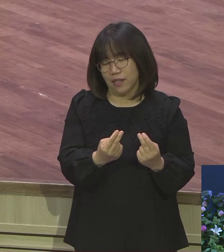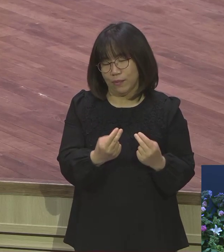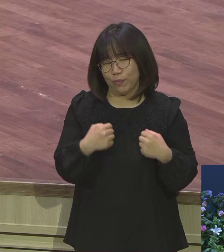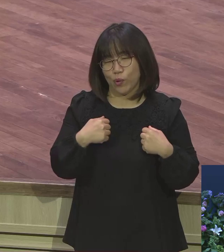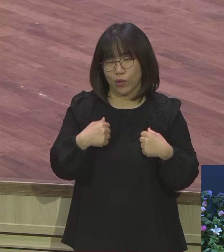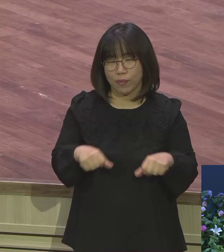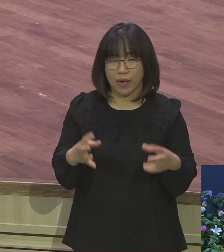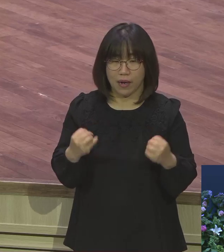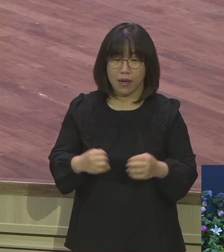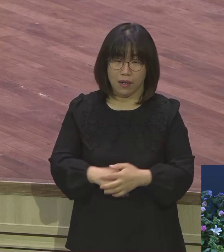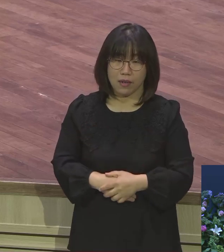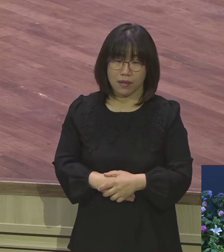없어요. 그런 거 없잖아요.